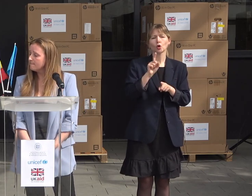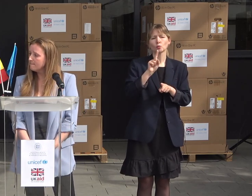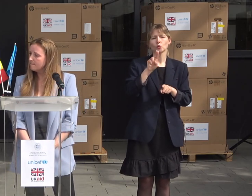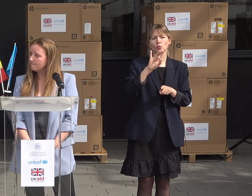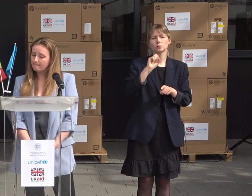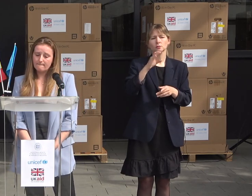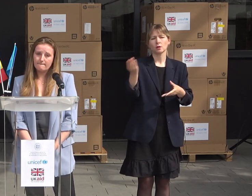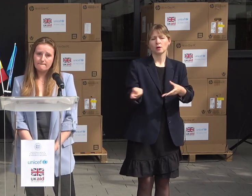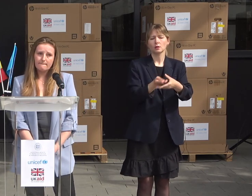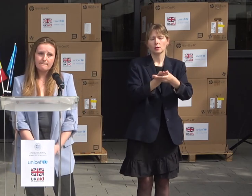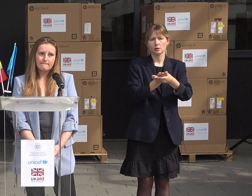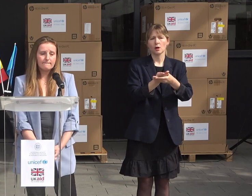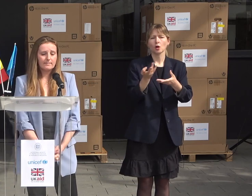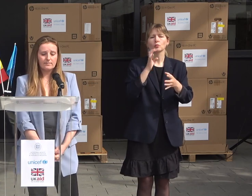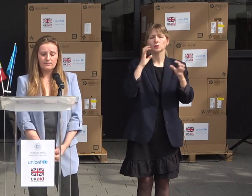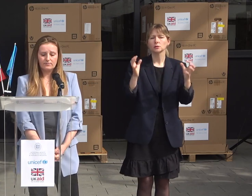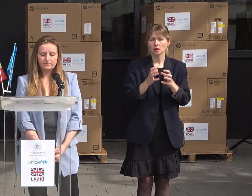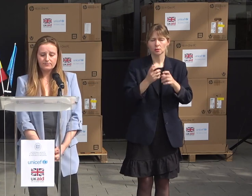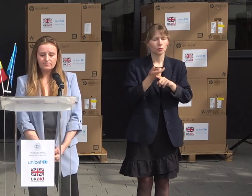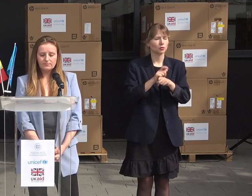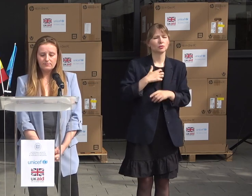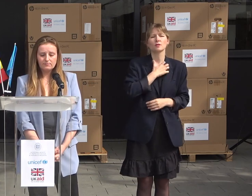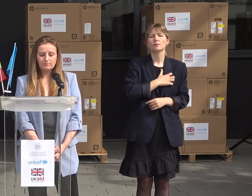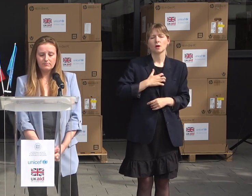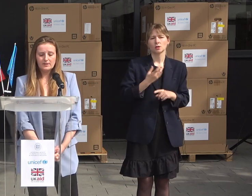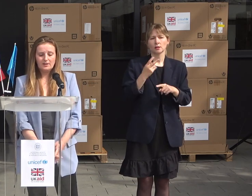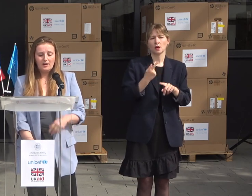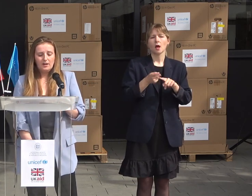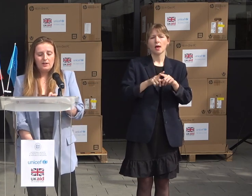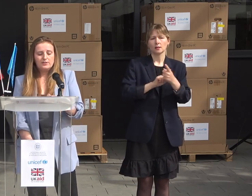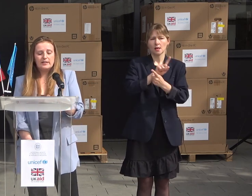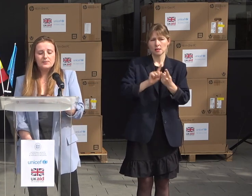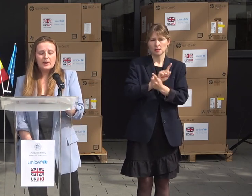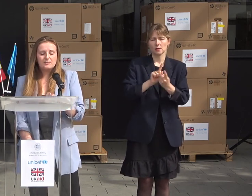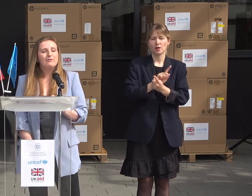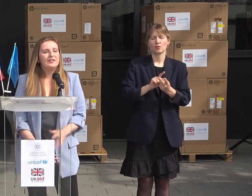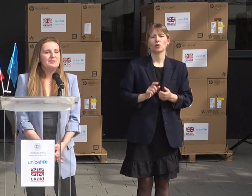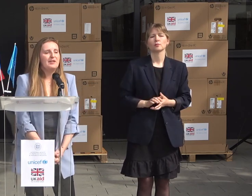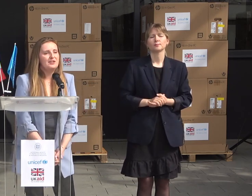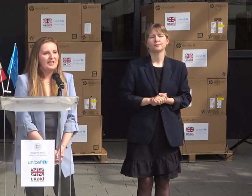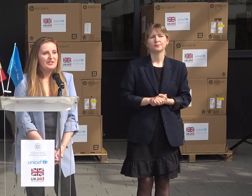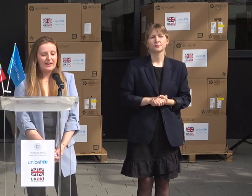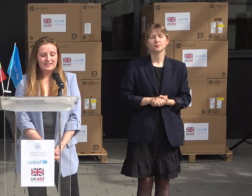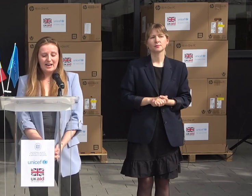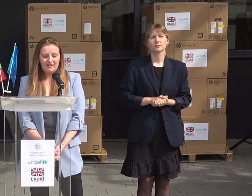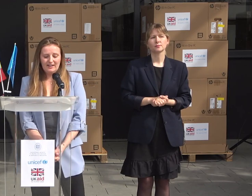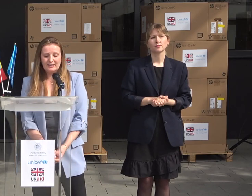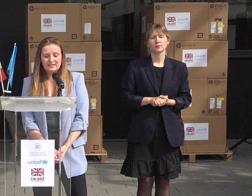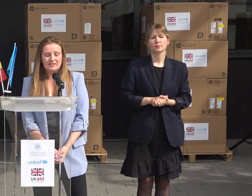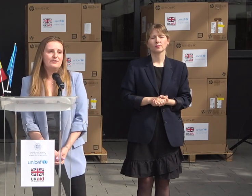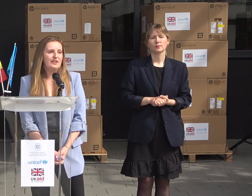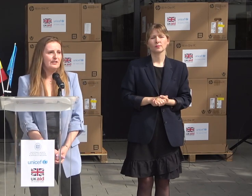beneficiarilor, un rol care se consideră foarte important pentru această reformă. So this work has been funded by the UK's humanitarian